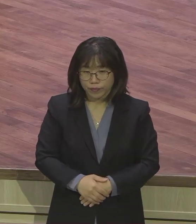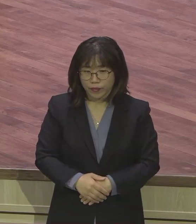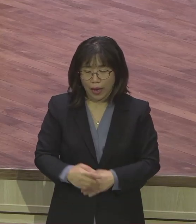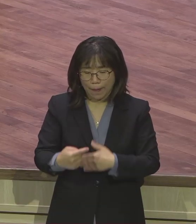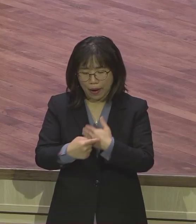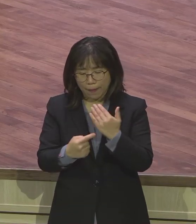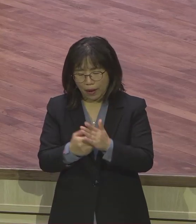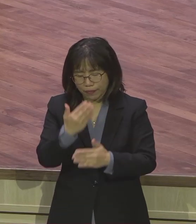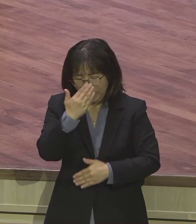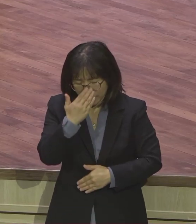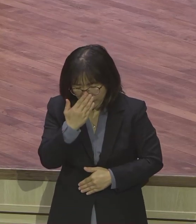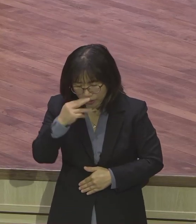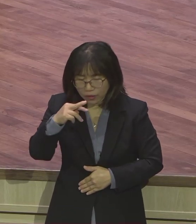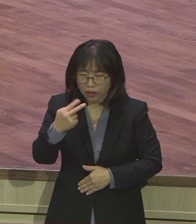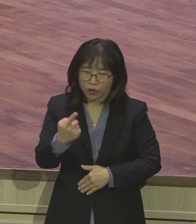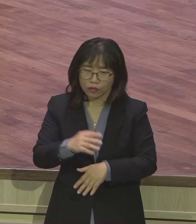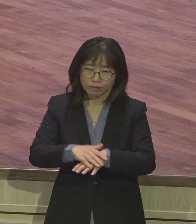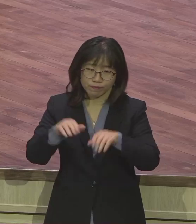예수 보일의 피를 믿어야 죄사함 받아.